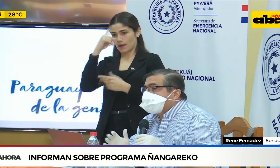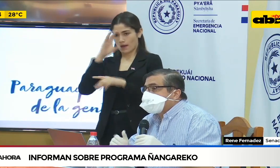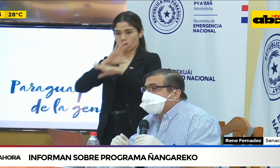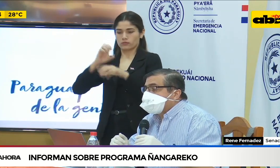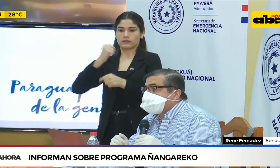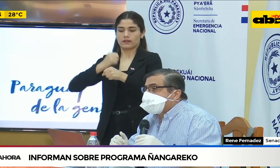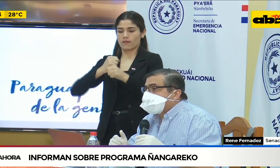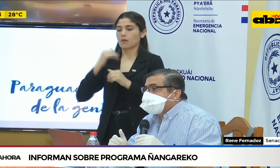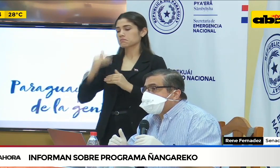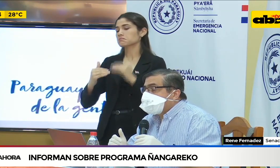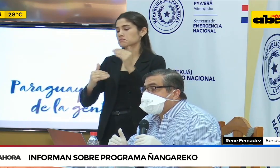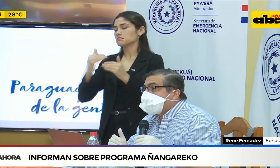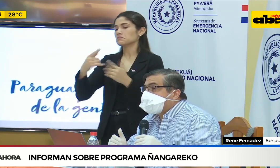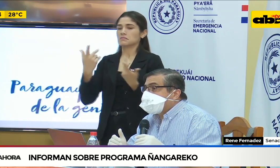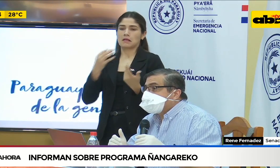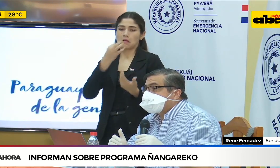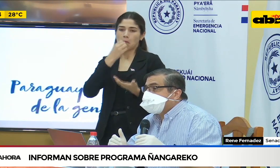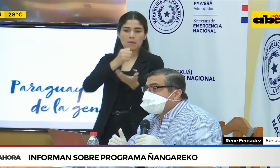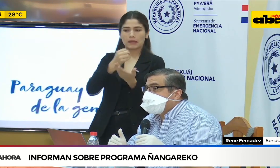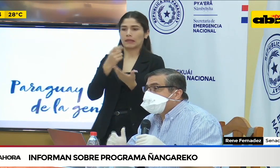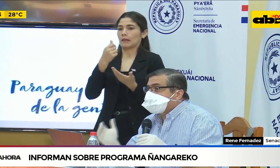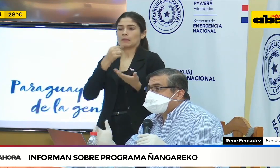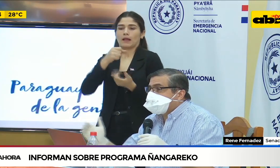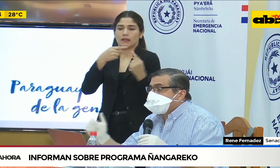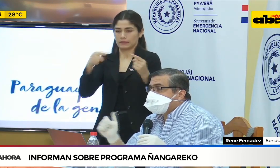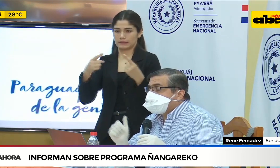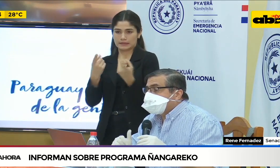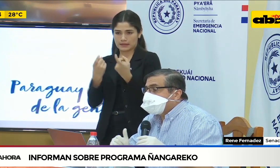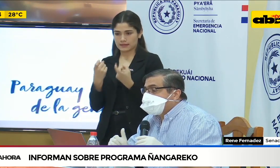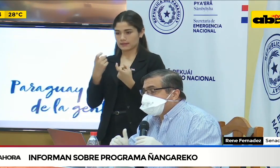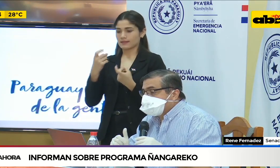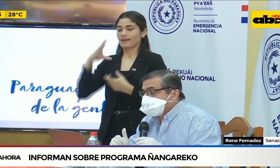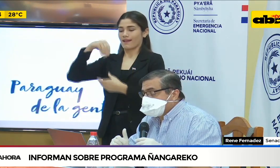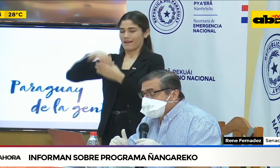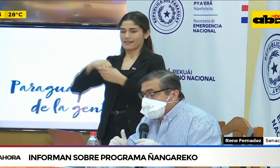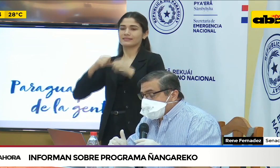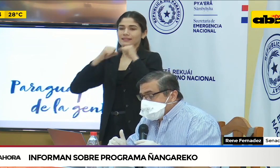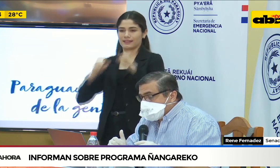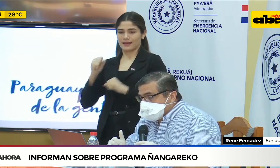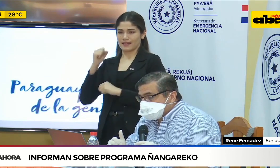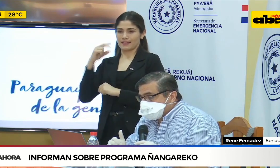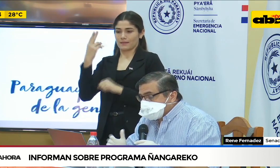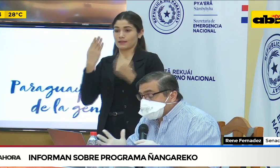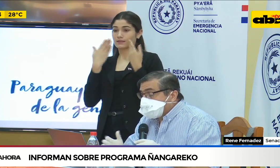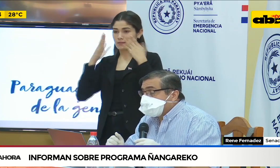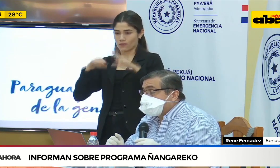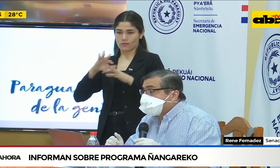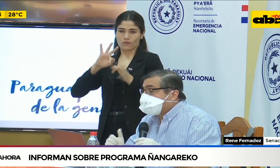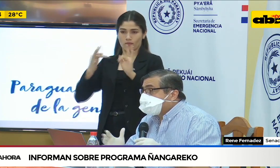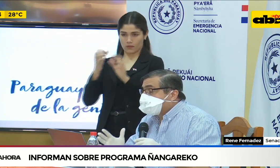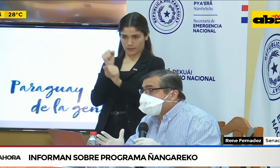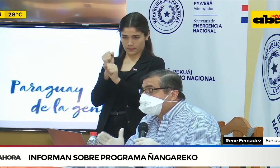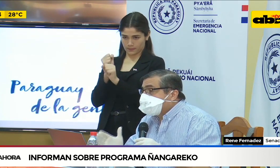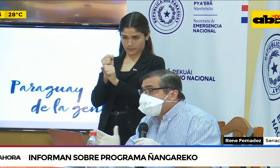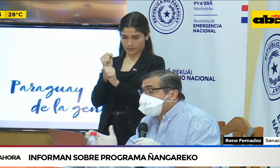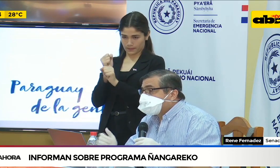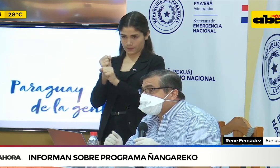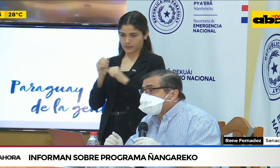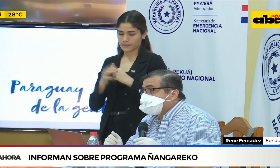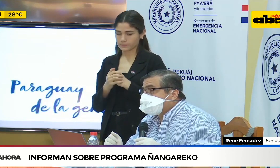trámite correspondiente para la acreditación final, que otra vez tiene unos puntos, unos